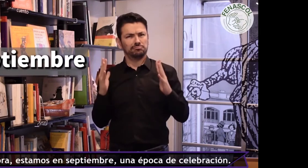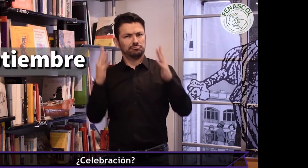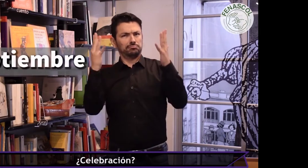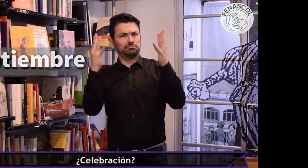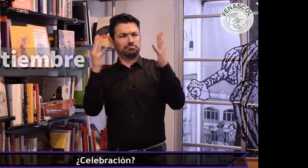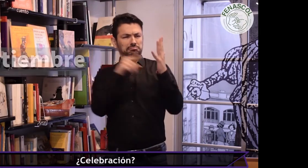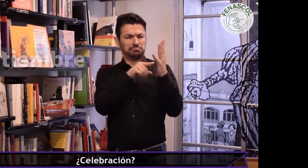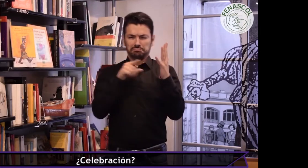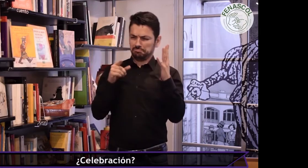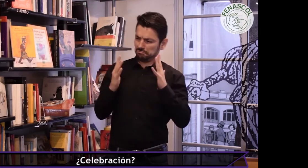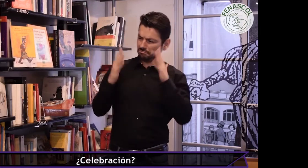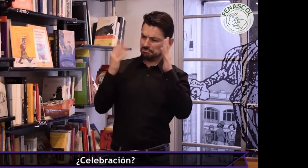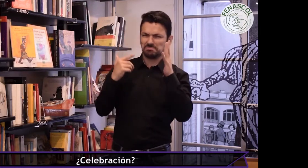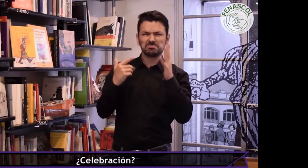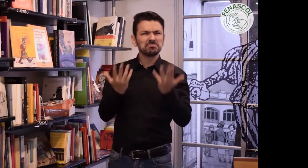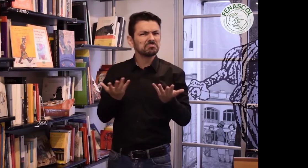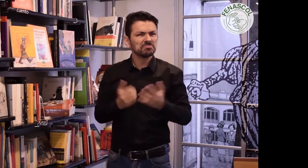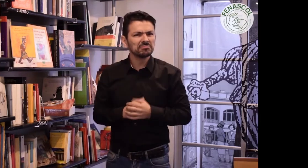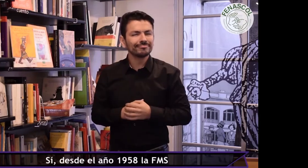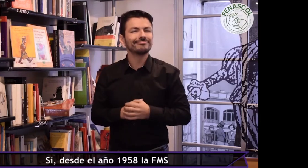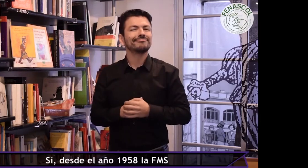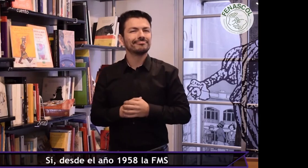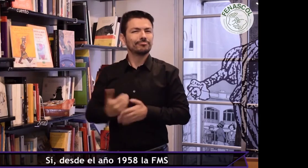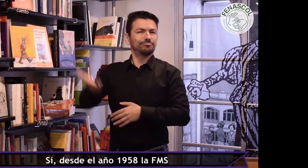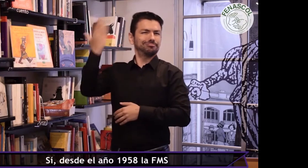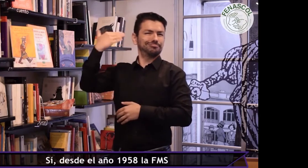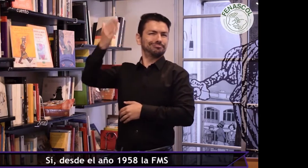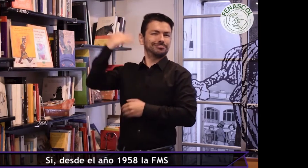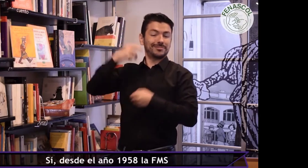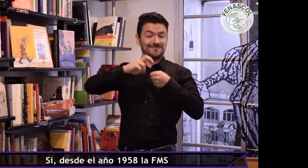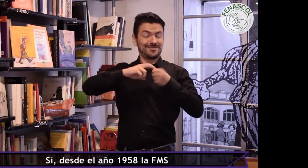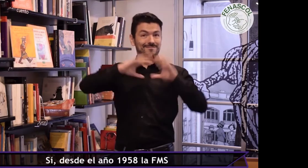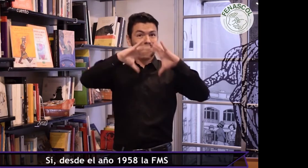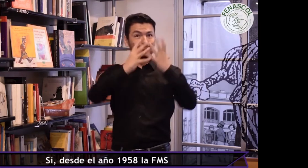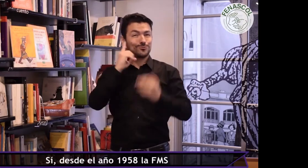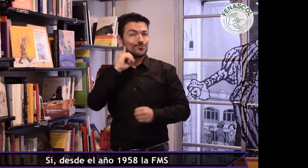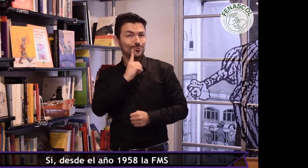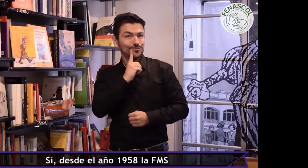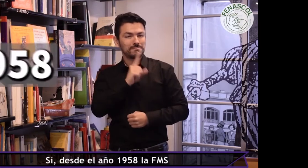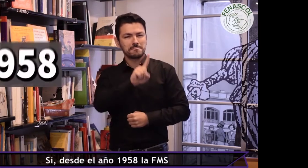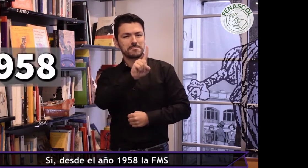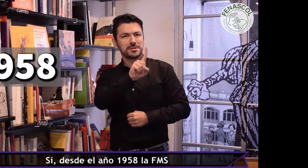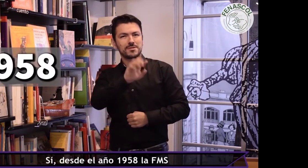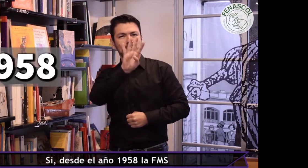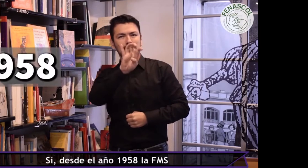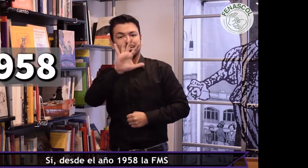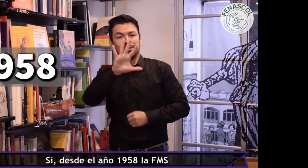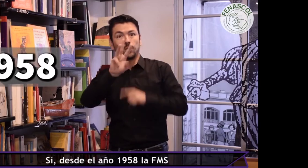celebración sí desde el año 1958 la Federación